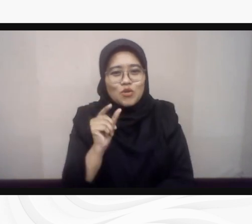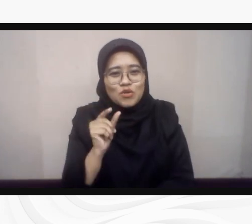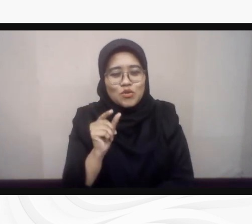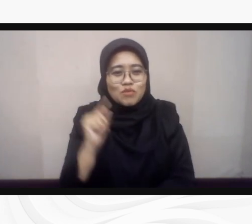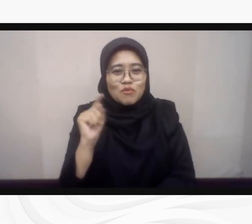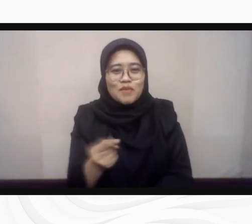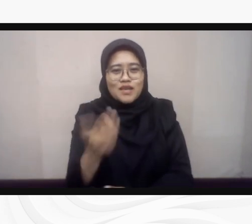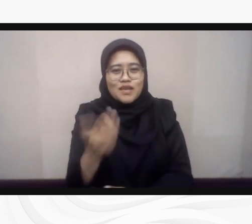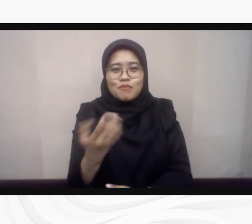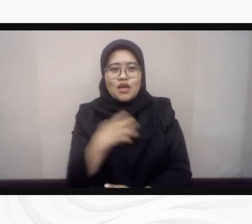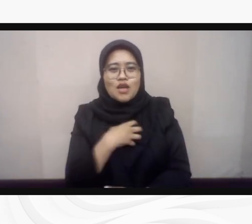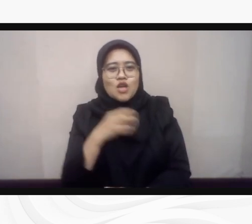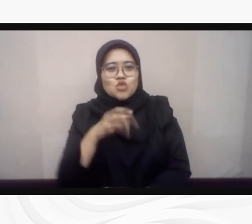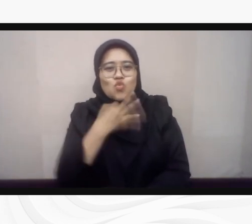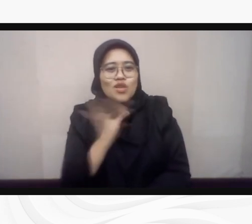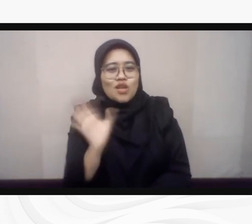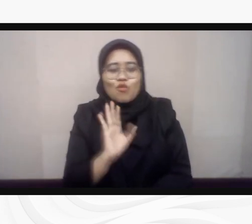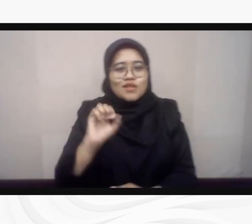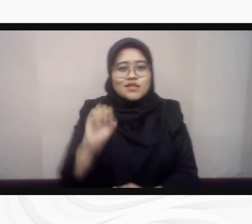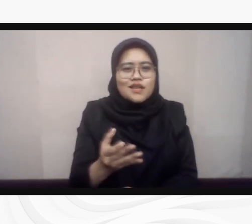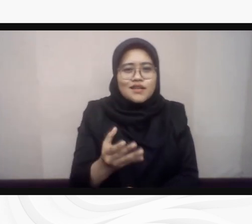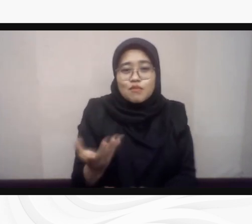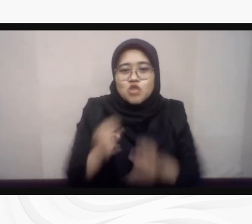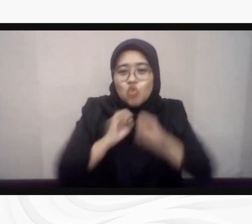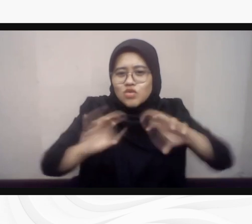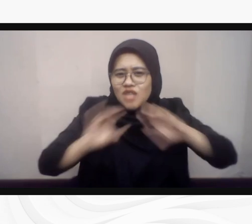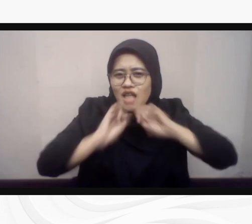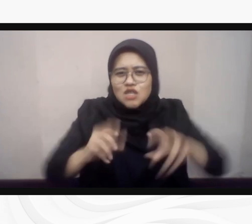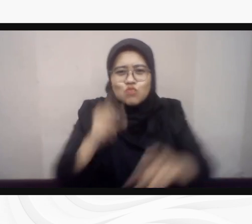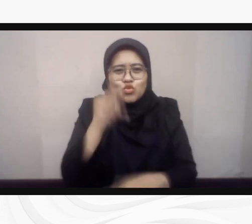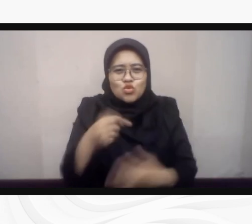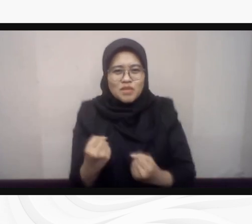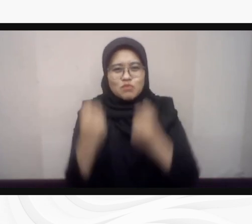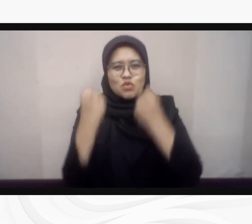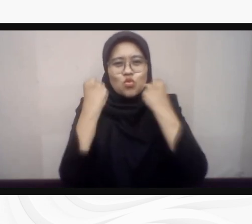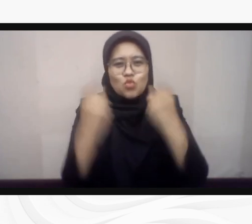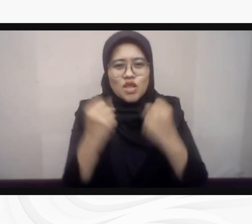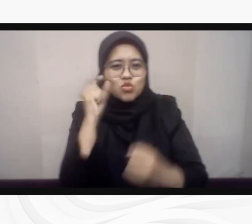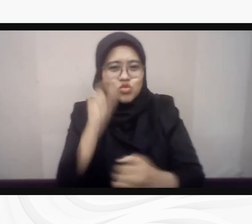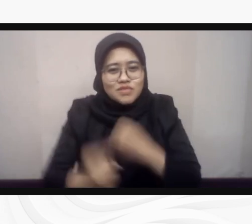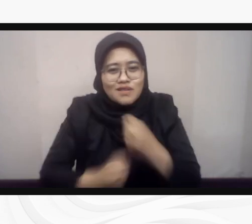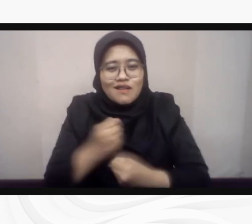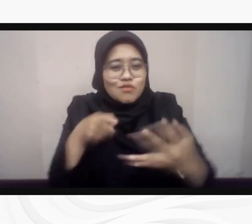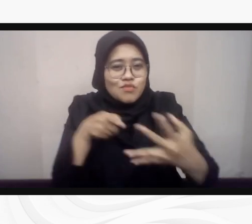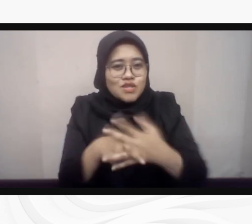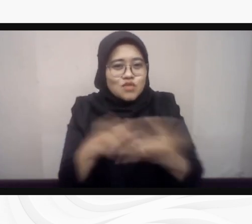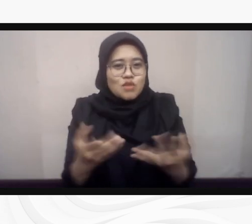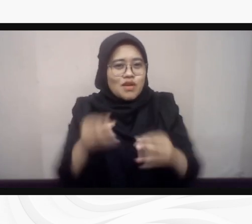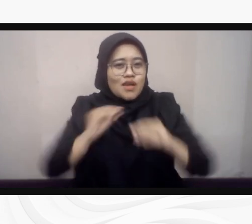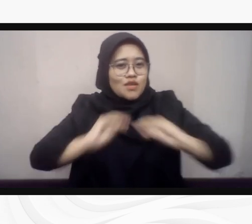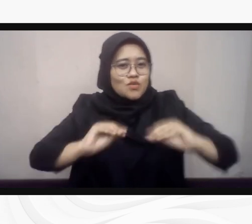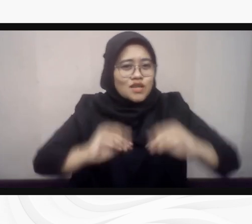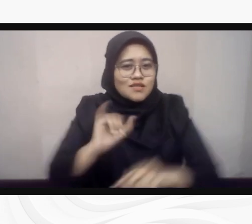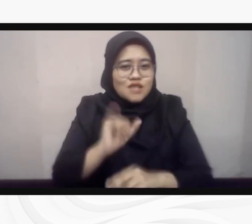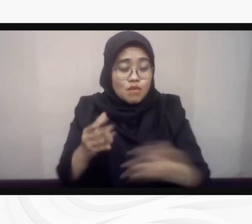tidak boleh lagi terjadi. Sosialisasi perlu diperkuat bagi penyenggara pemilu. Edukasi dan penjakaan juga perlu